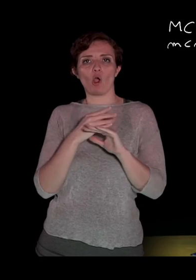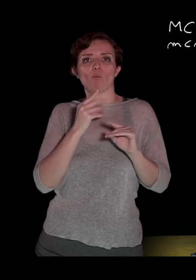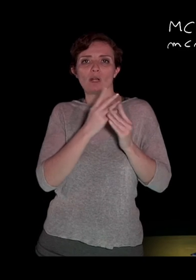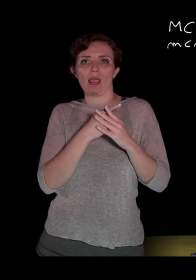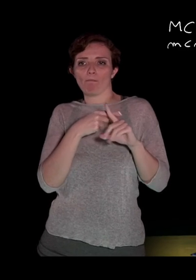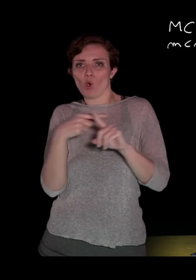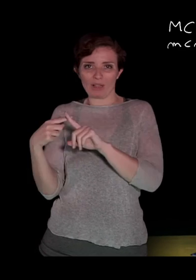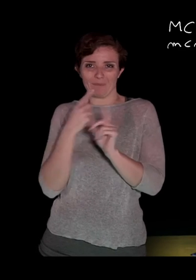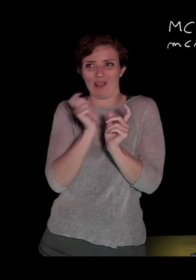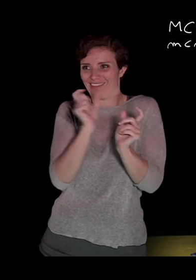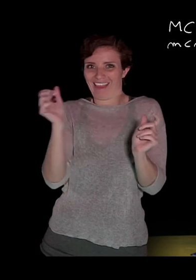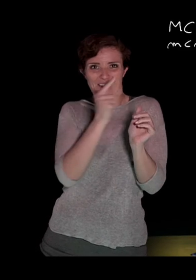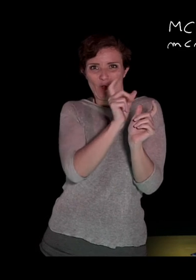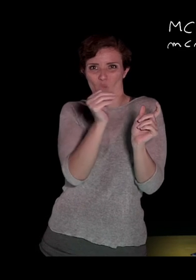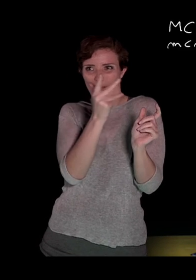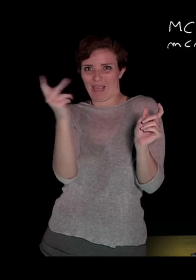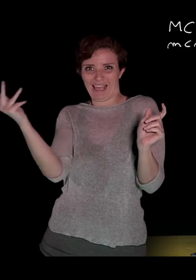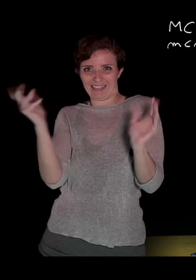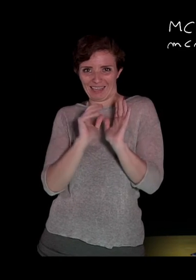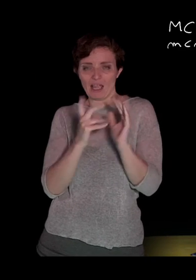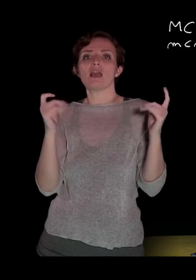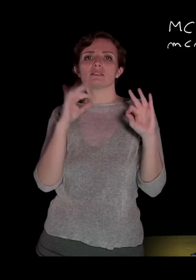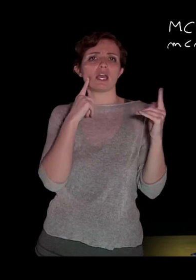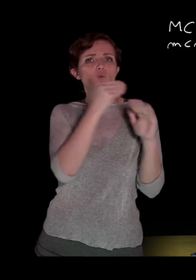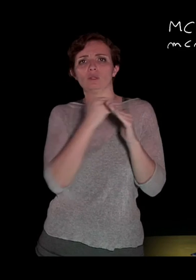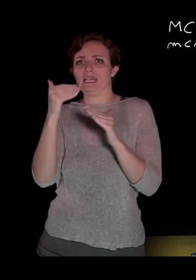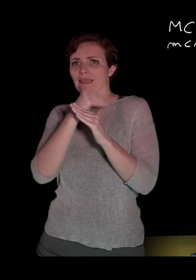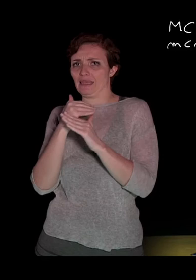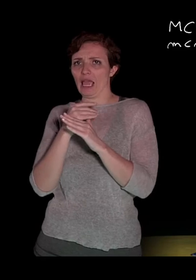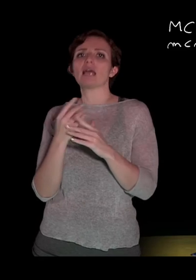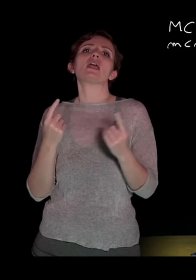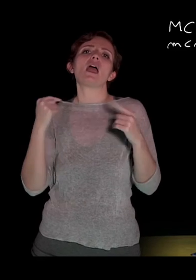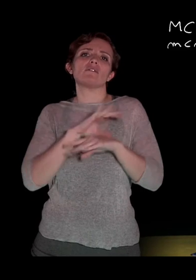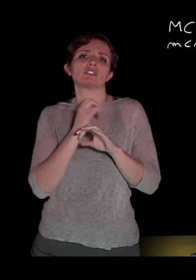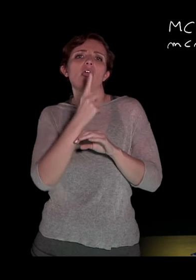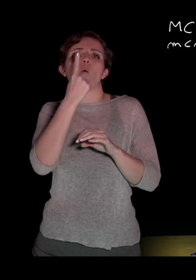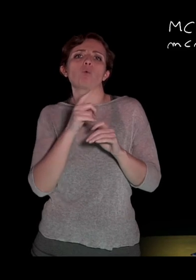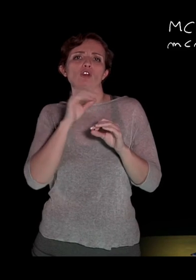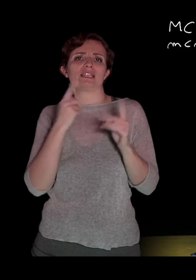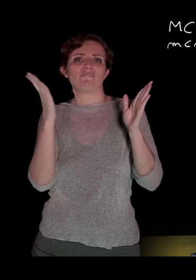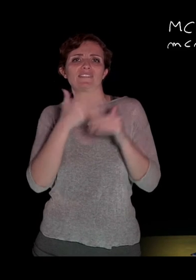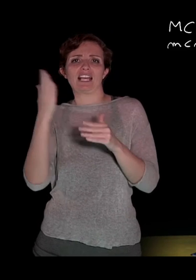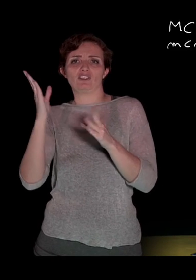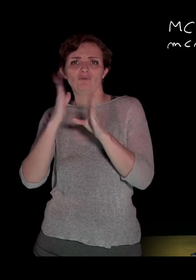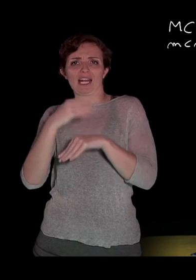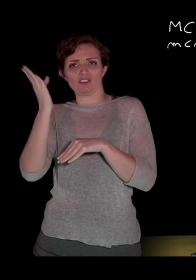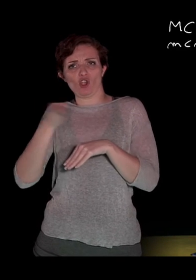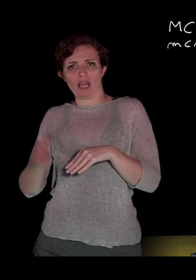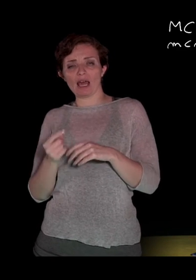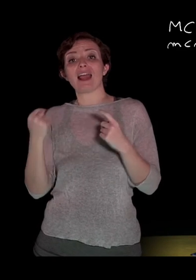numeri che costituiscono le varie parti numeriche, se sono tutti interi, pari a 1, se invece sono frazionali. Per parte letterale il minimo comune multiplo